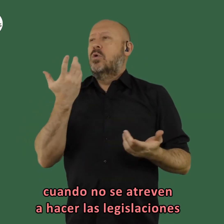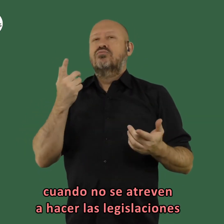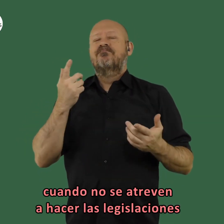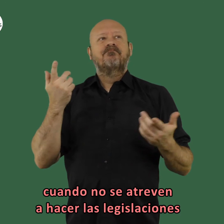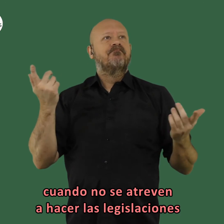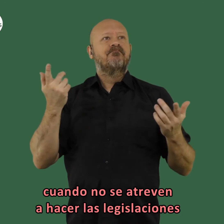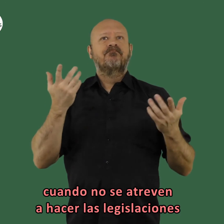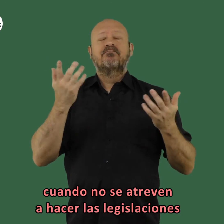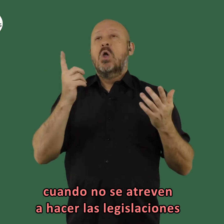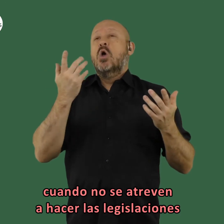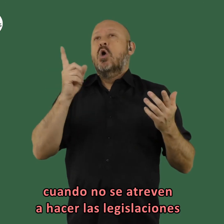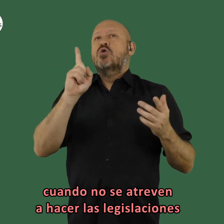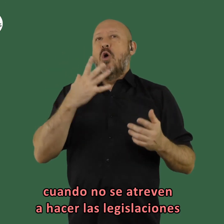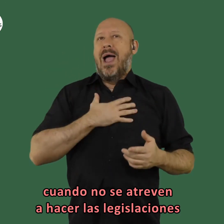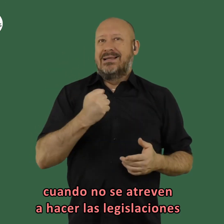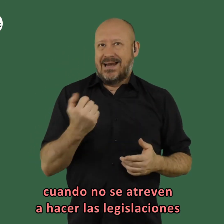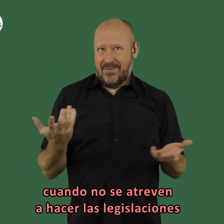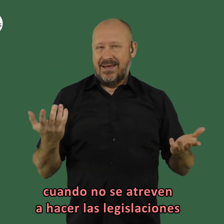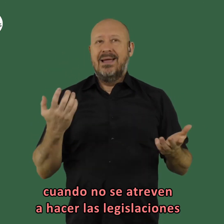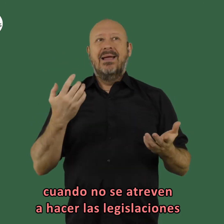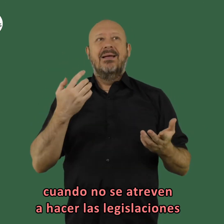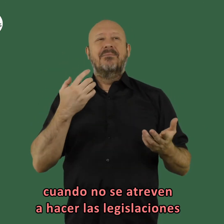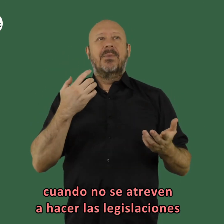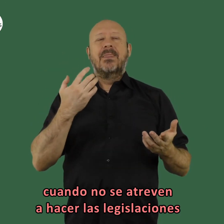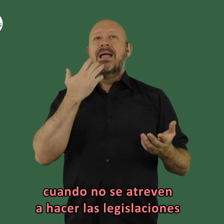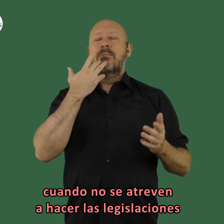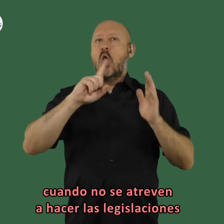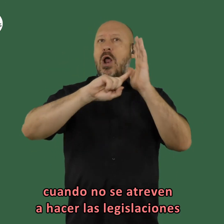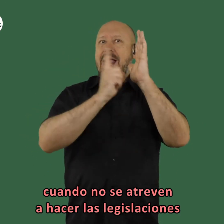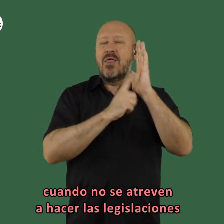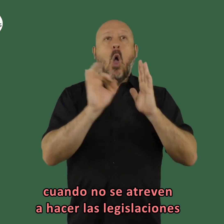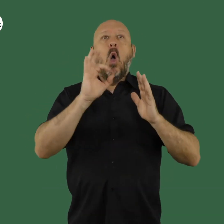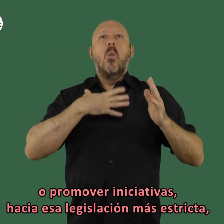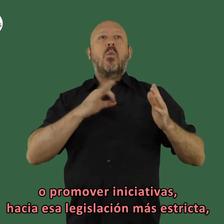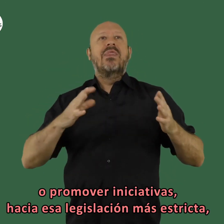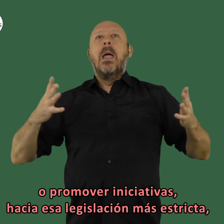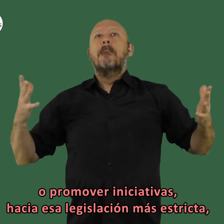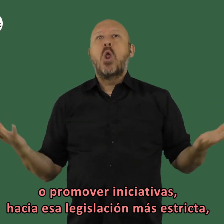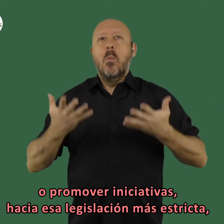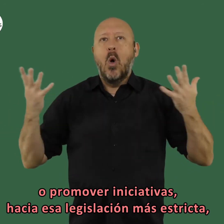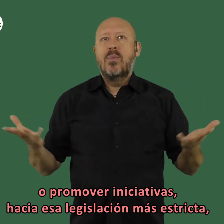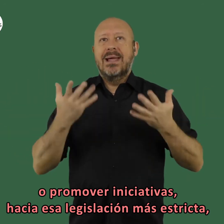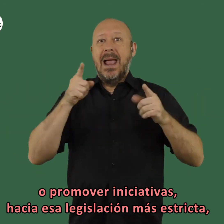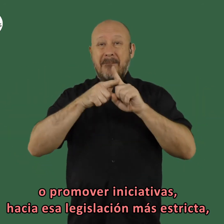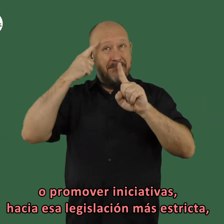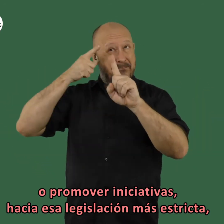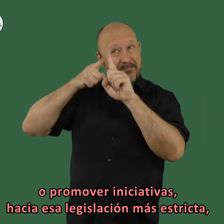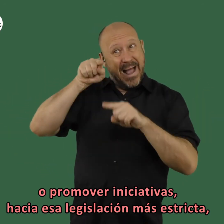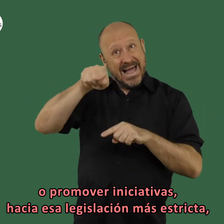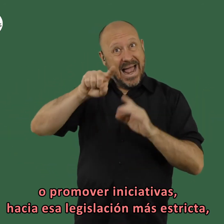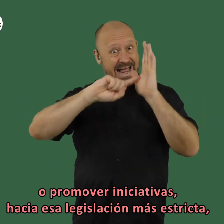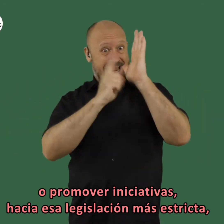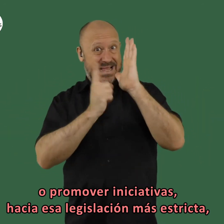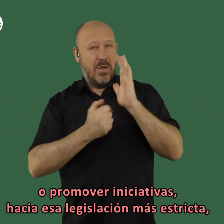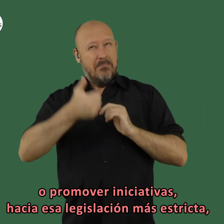que no dan no no no no no se atreven a hacer legislaciones o promover promover iniciativas